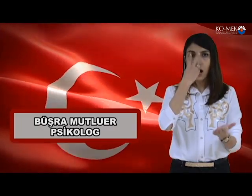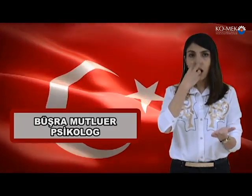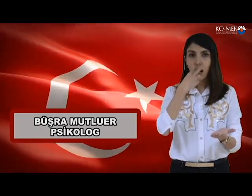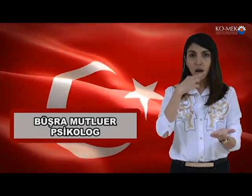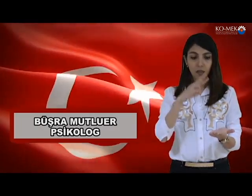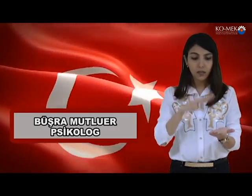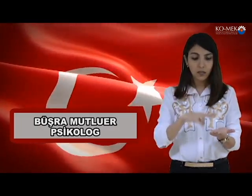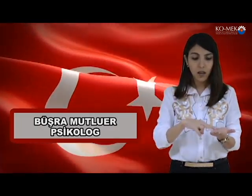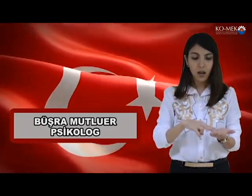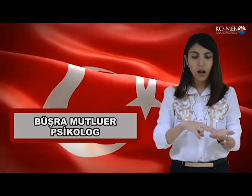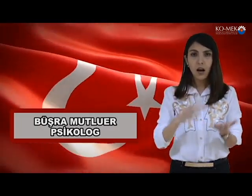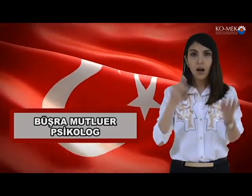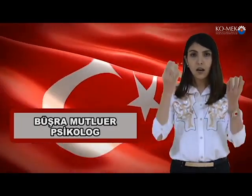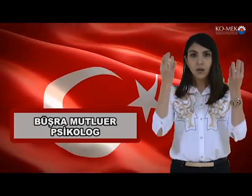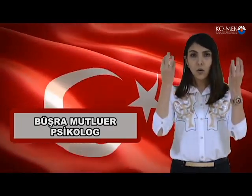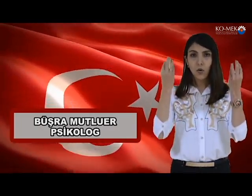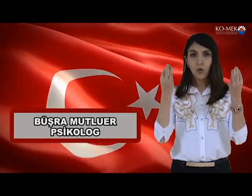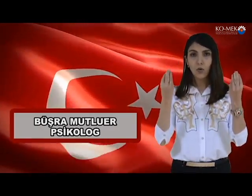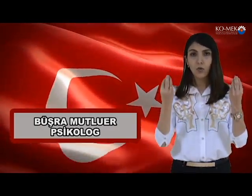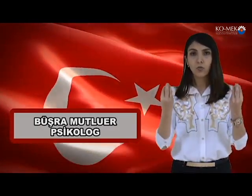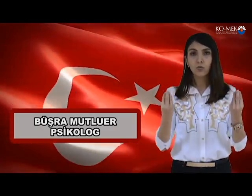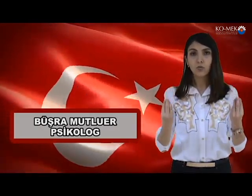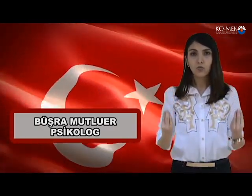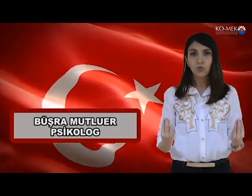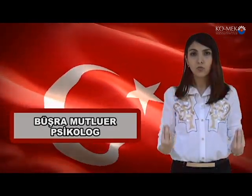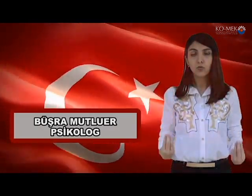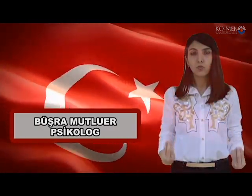Atlar olsun.